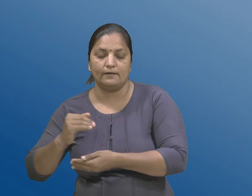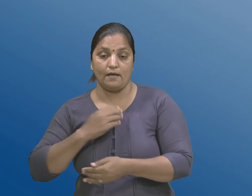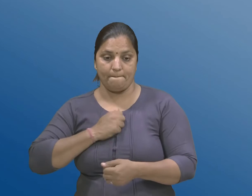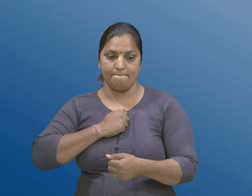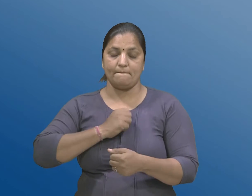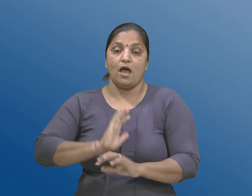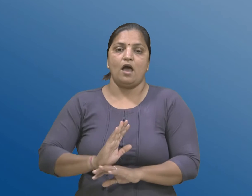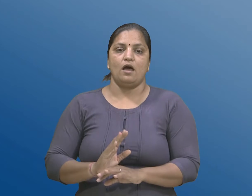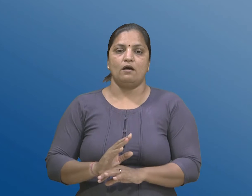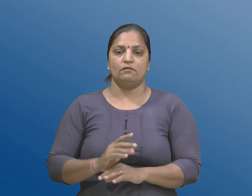होवाने स्थितिमा होय